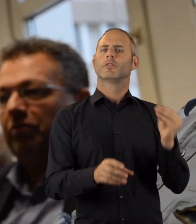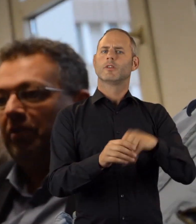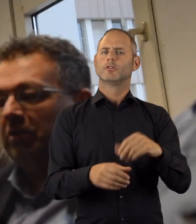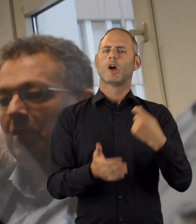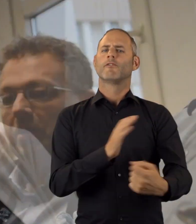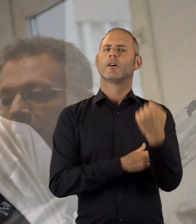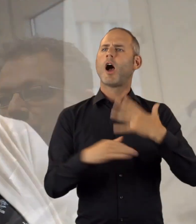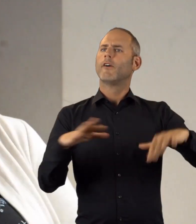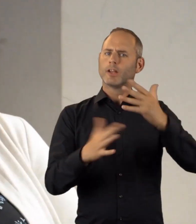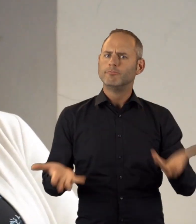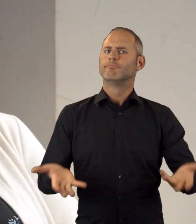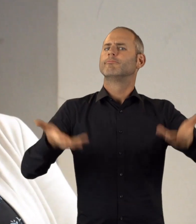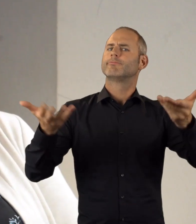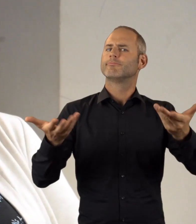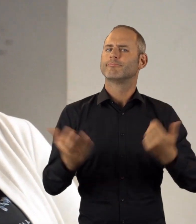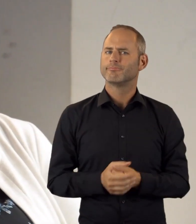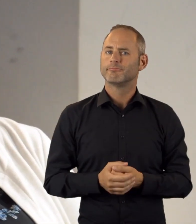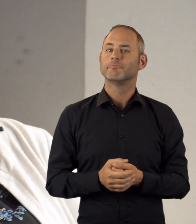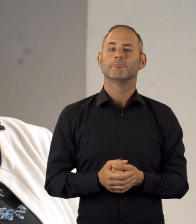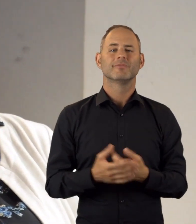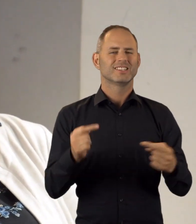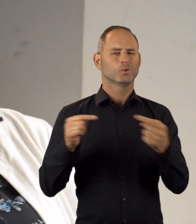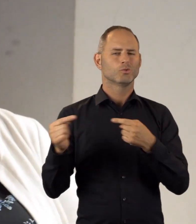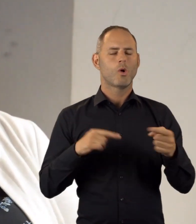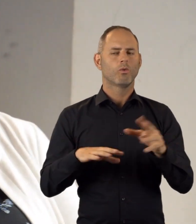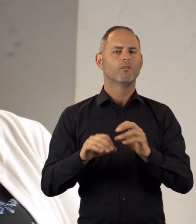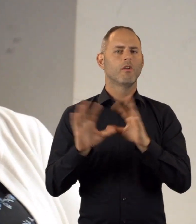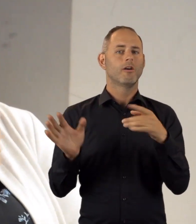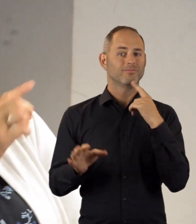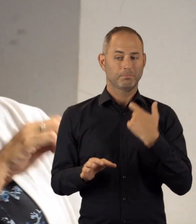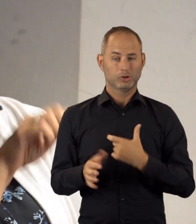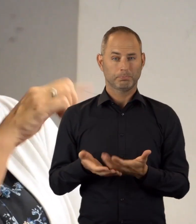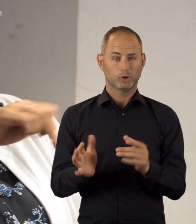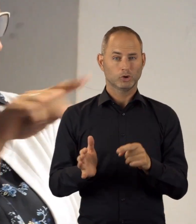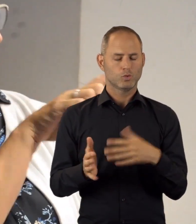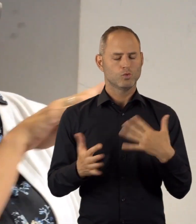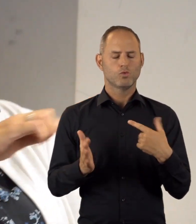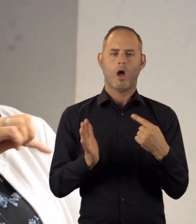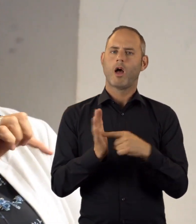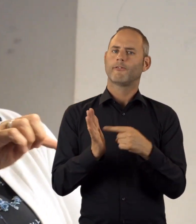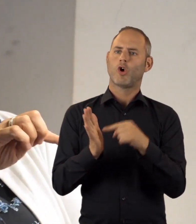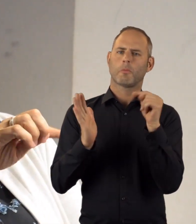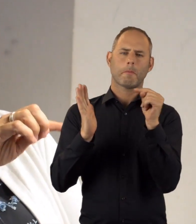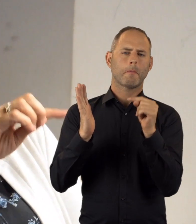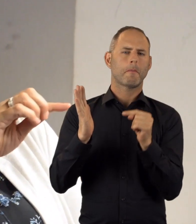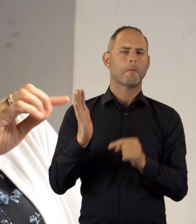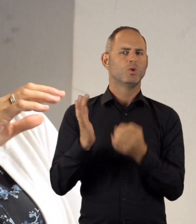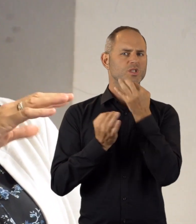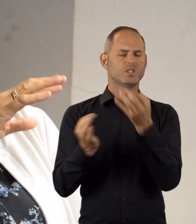bei, die Kaufkraft zu erhöhen. Gleichwohl wurde im Verlauf der Diskussion aber auch deutlich, dass das persönliche Budget teilweise sehr hohe